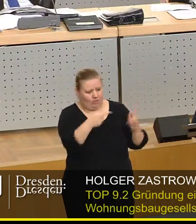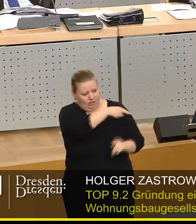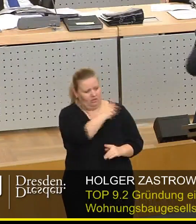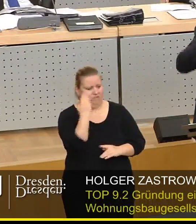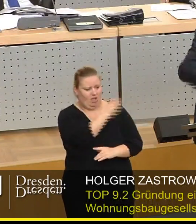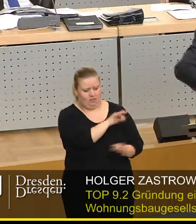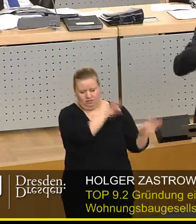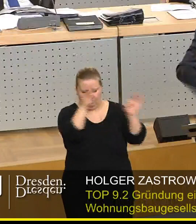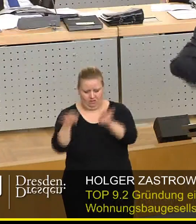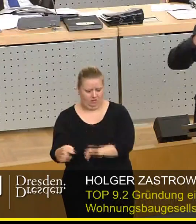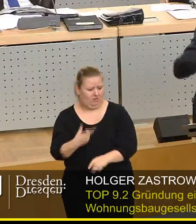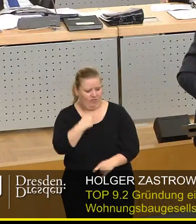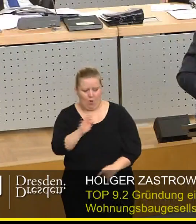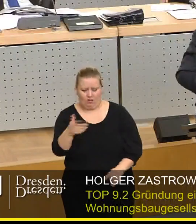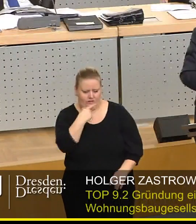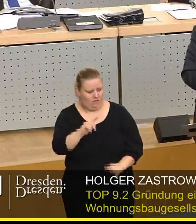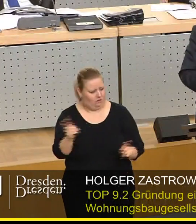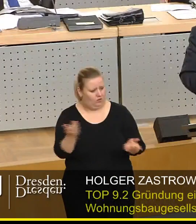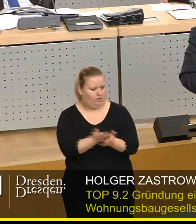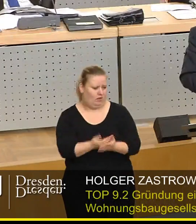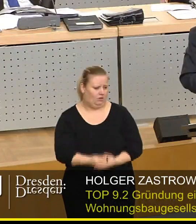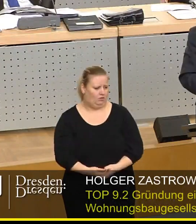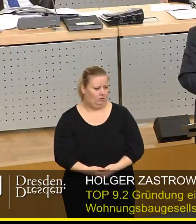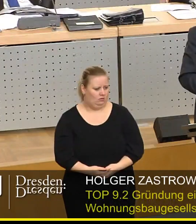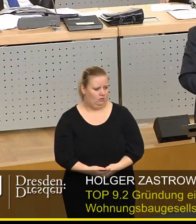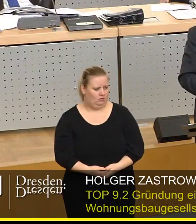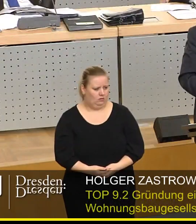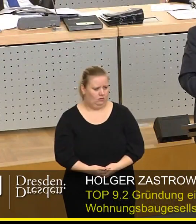Mist aus dem Westen, den wir hier einfach nicht haben wollen, meine Damen und Herren.